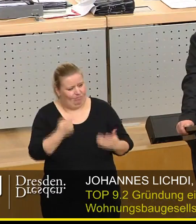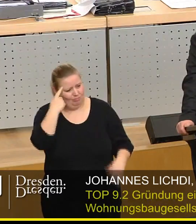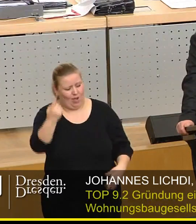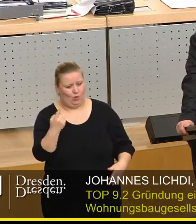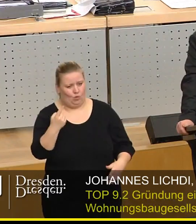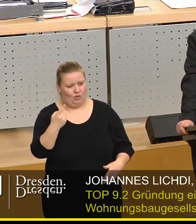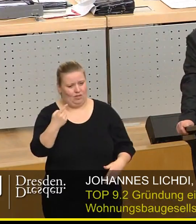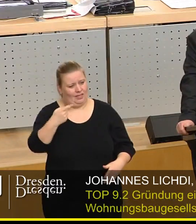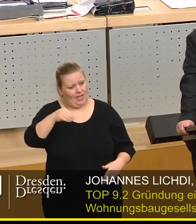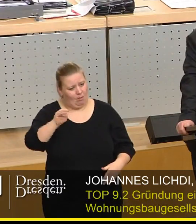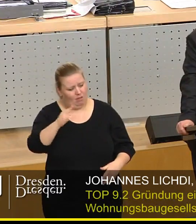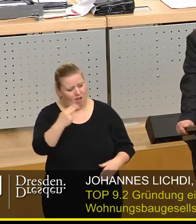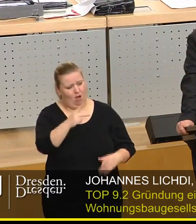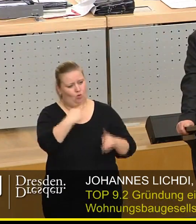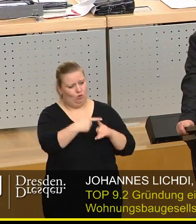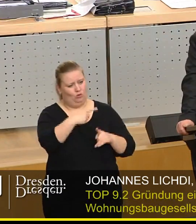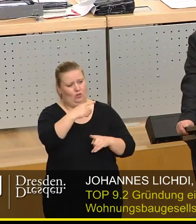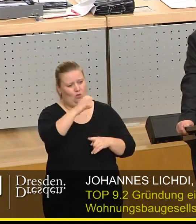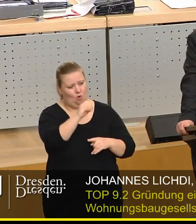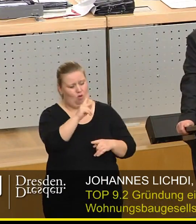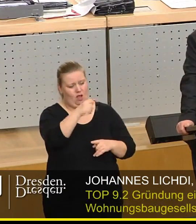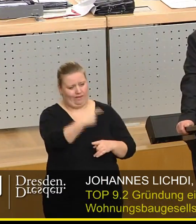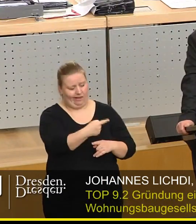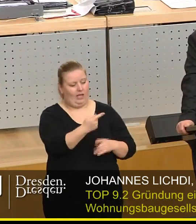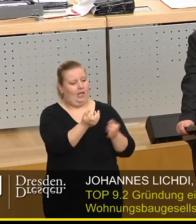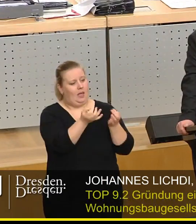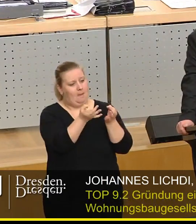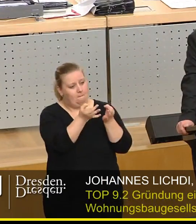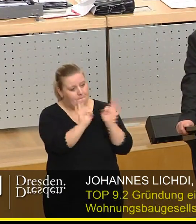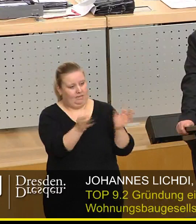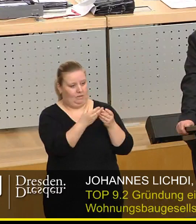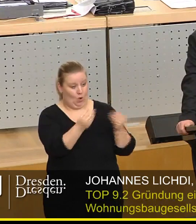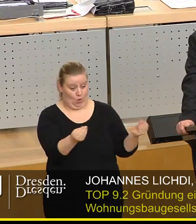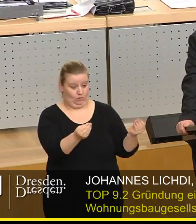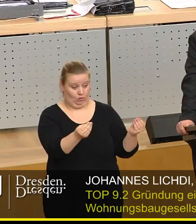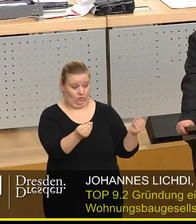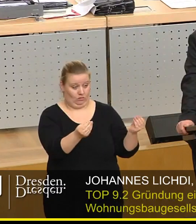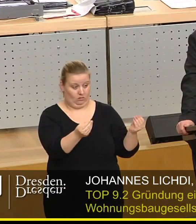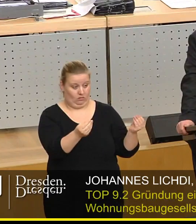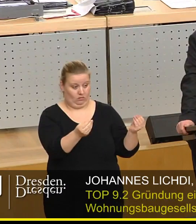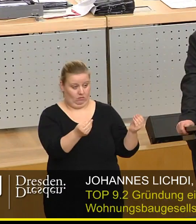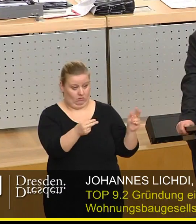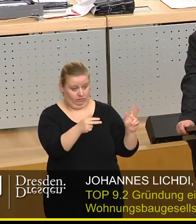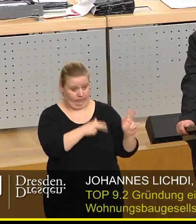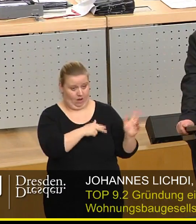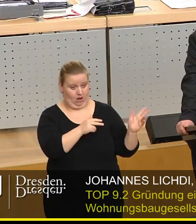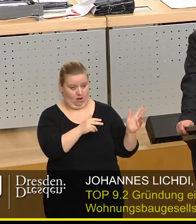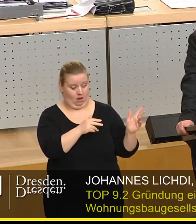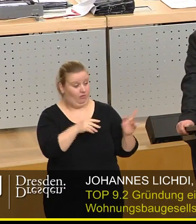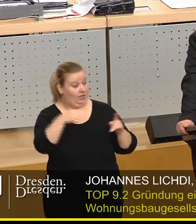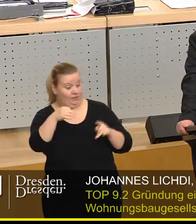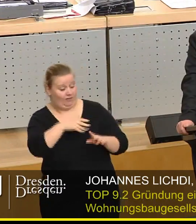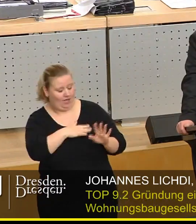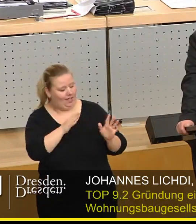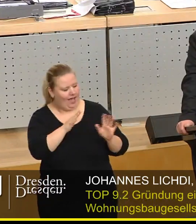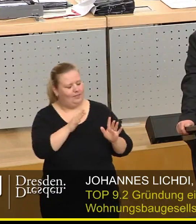die GmbH und Co. KG wie vom Oberbürgermeister vorgeschlagen die beste Lösung ist. Und was? Das ist nicht die